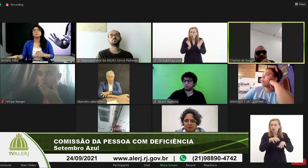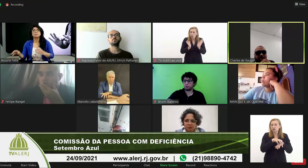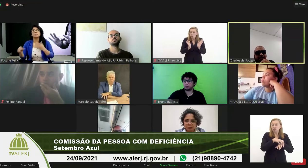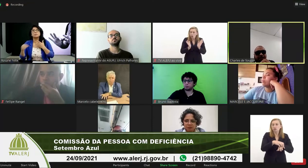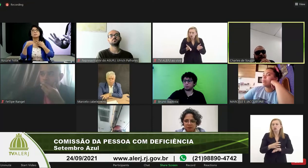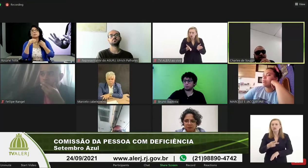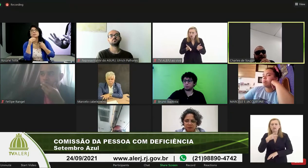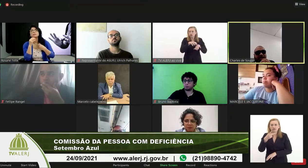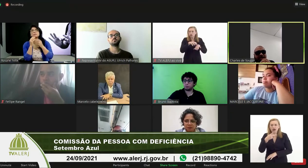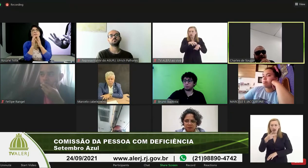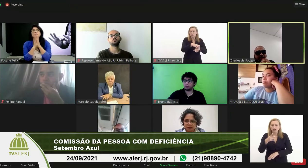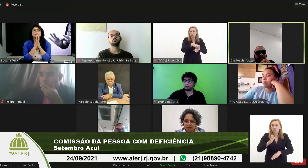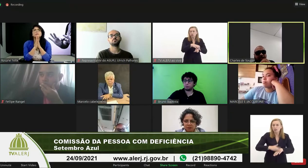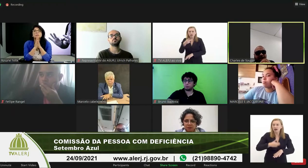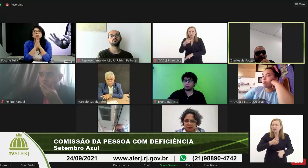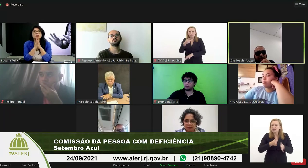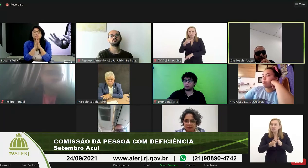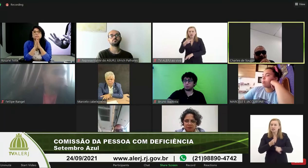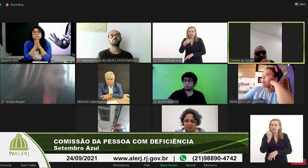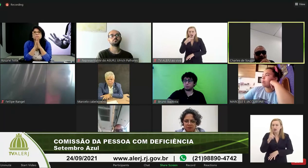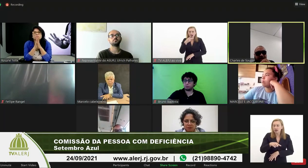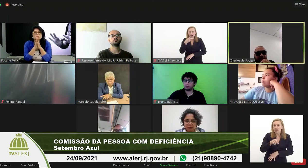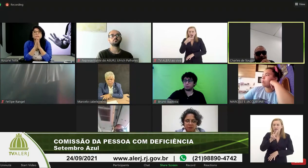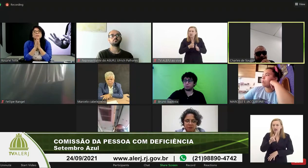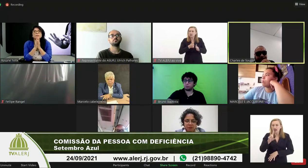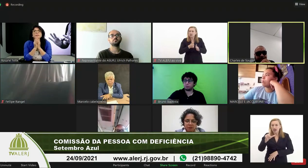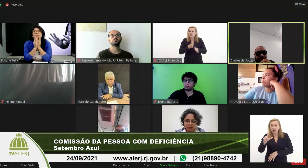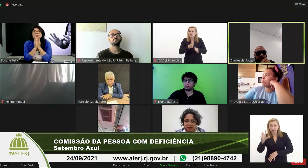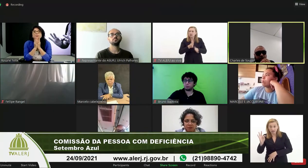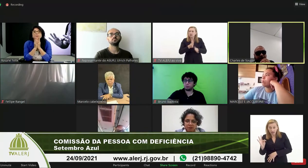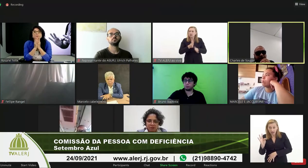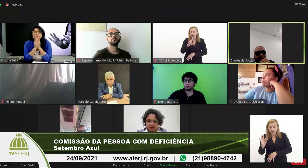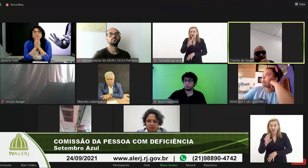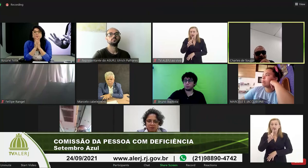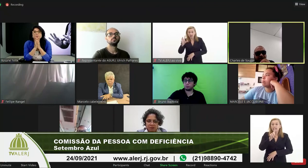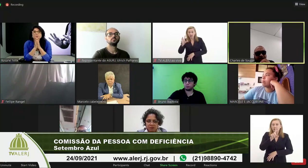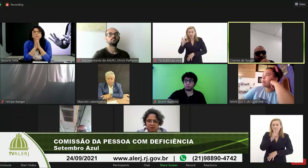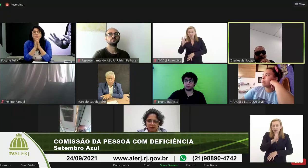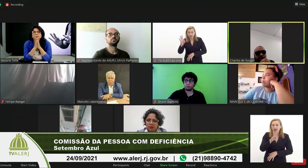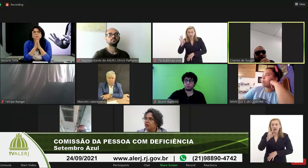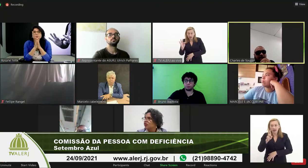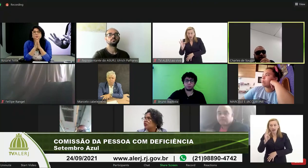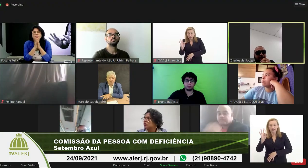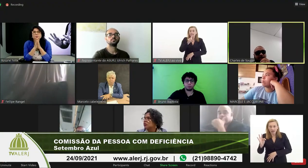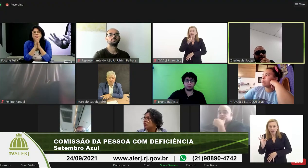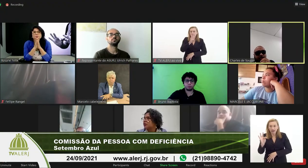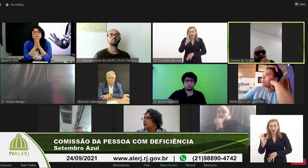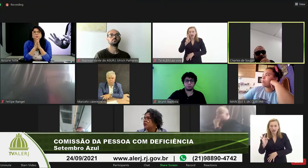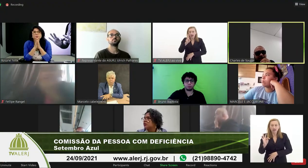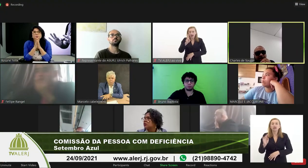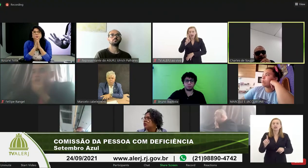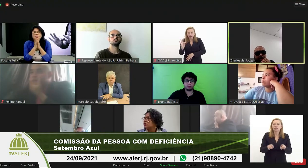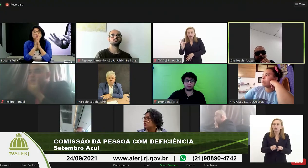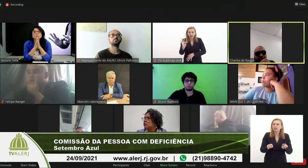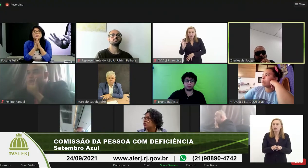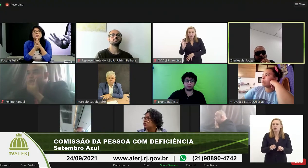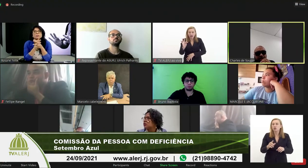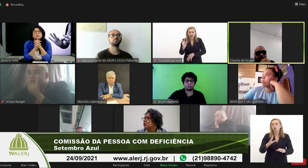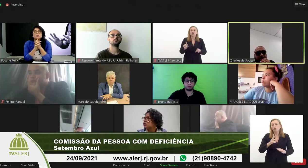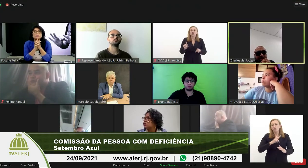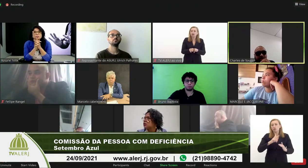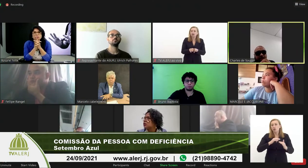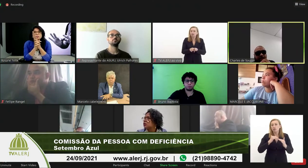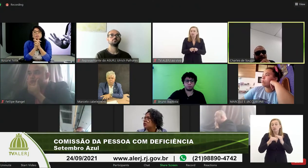dizem que o mais acessível é o VLT o BRT e até em muitos casos também o próprio metrô